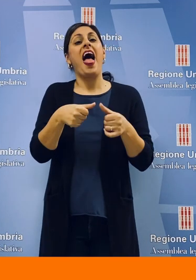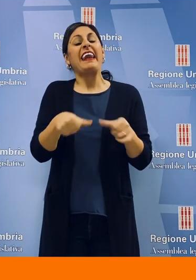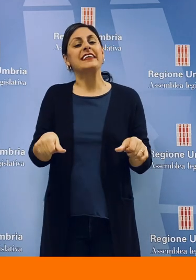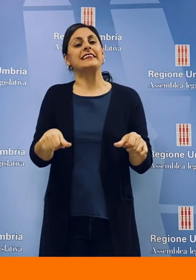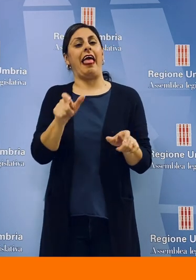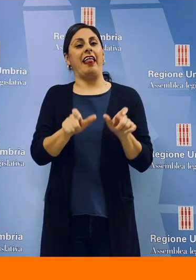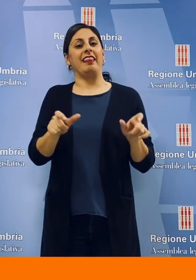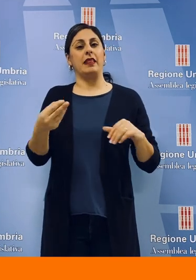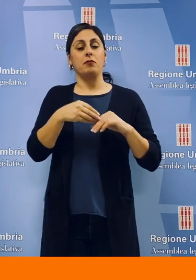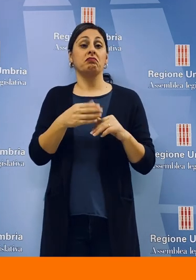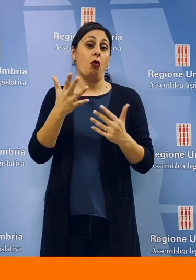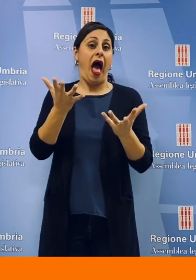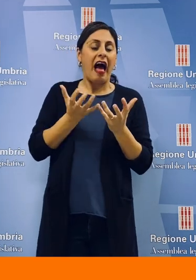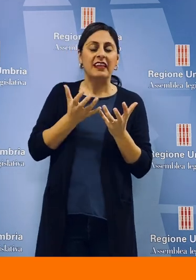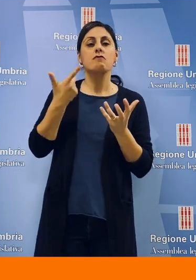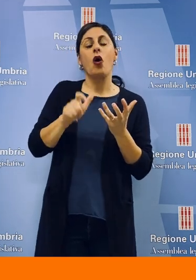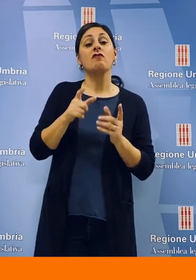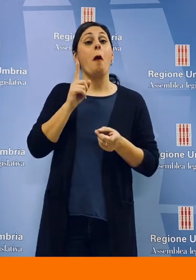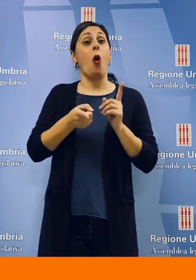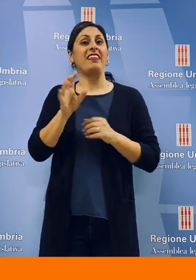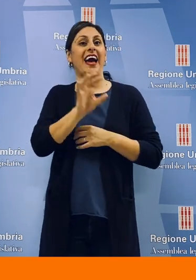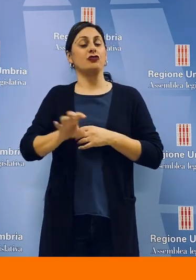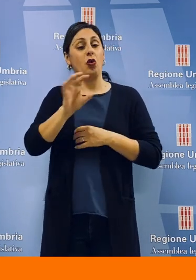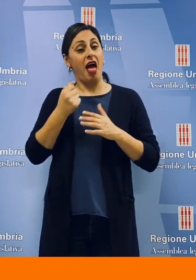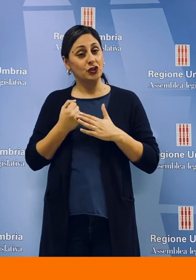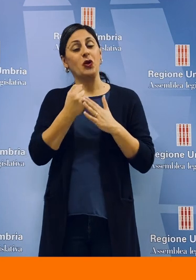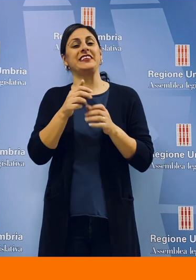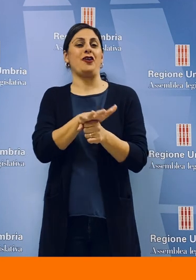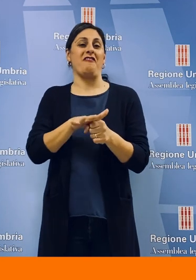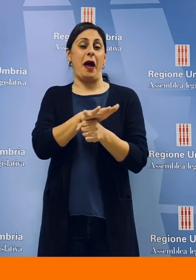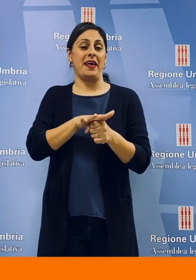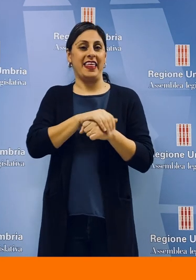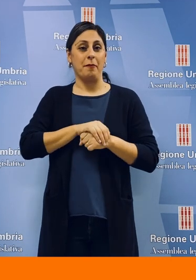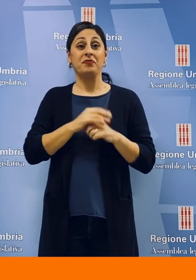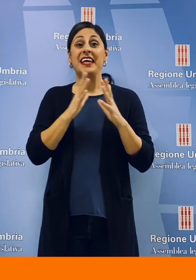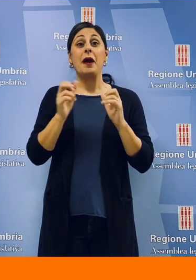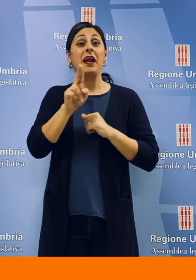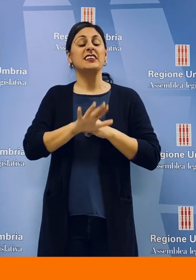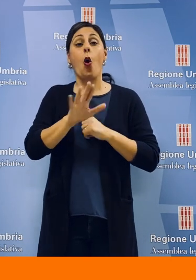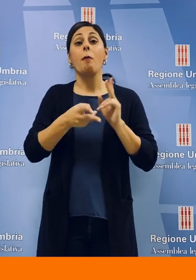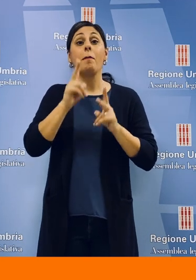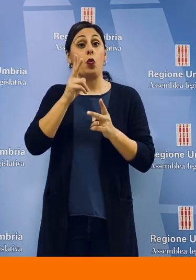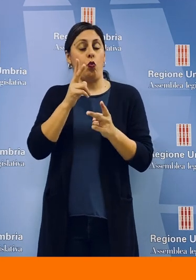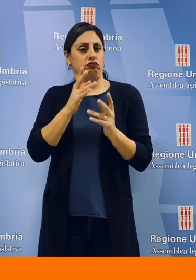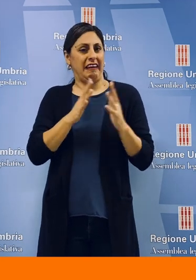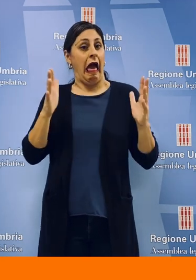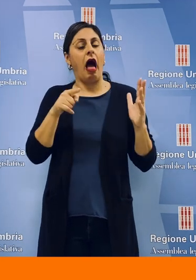attratti anche dalle politiche regionali di sostegno alle famiglie. Le imprese Umbre più rilevanti sono cresciute molto rispetto al